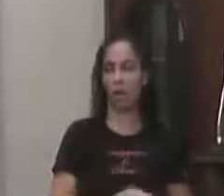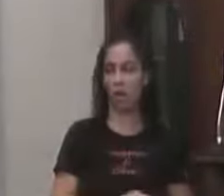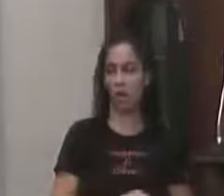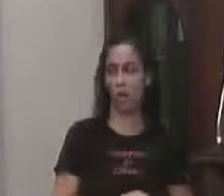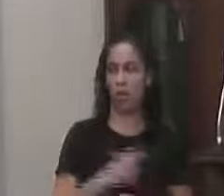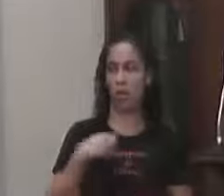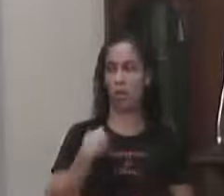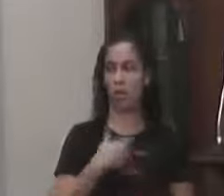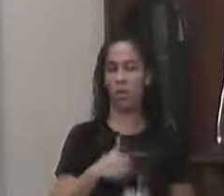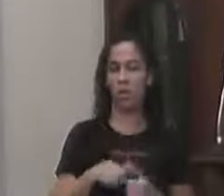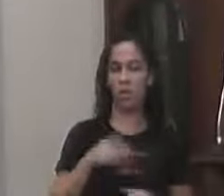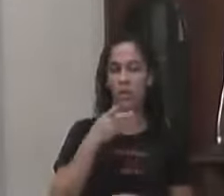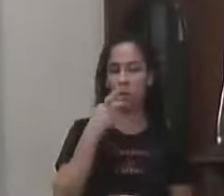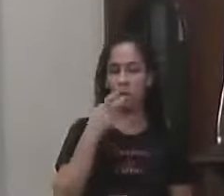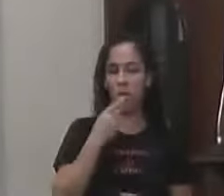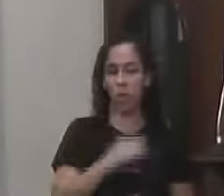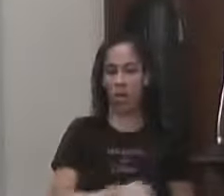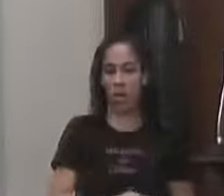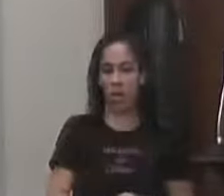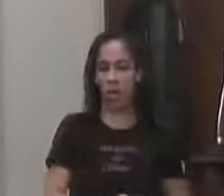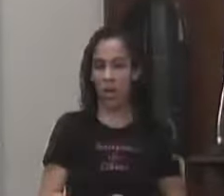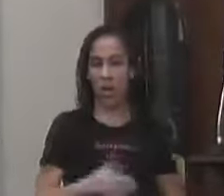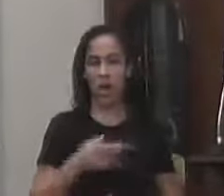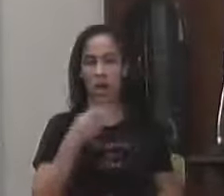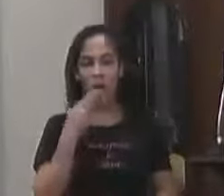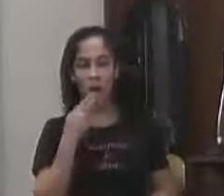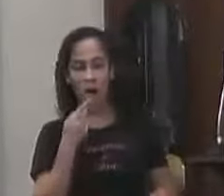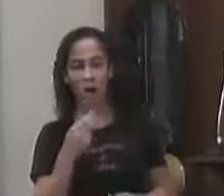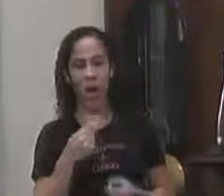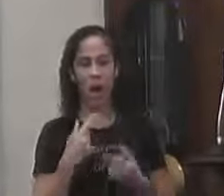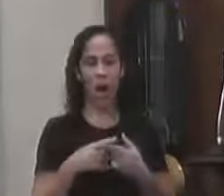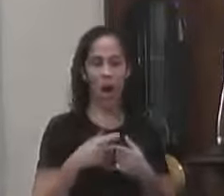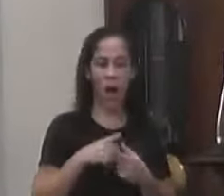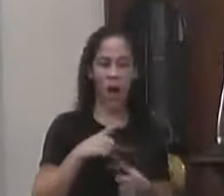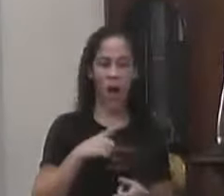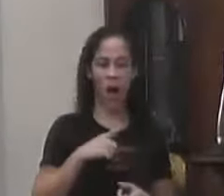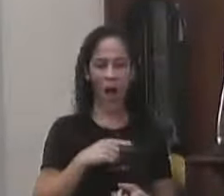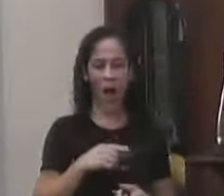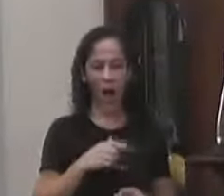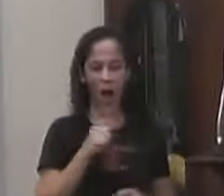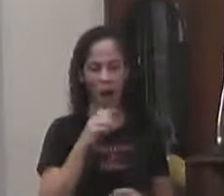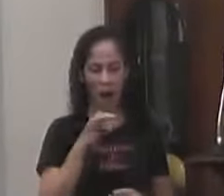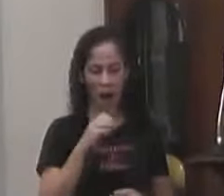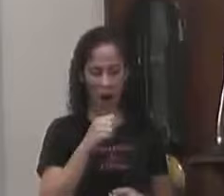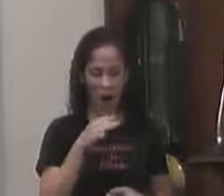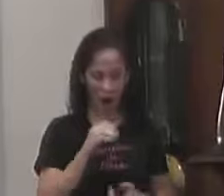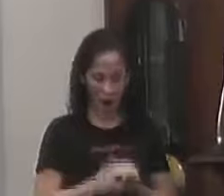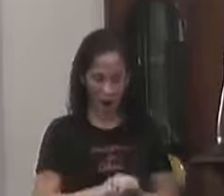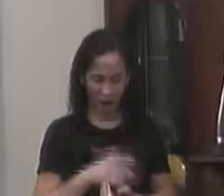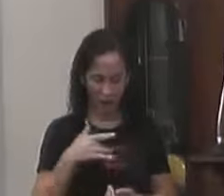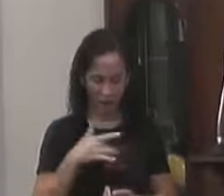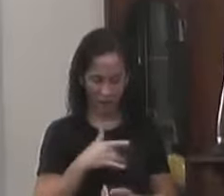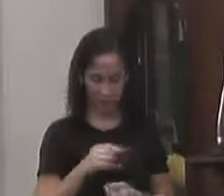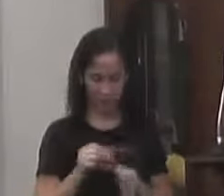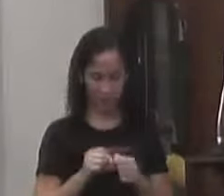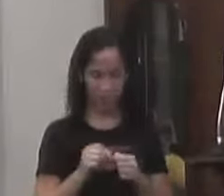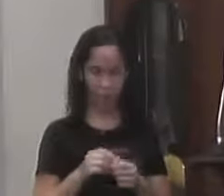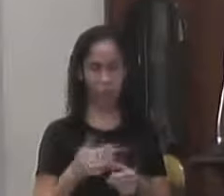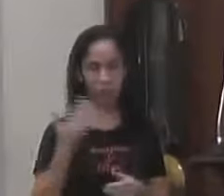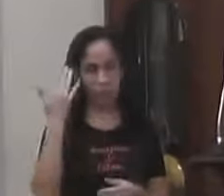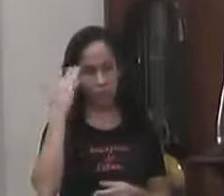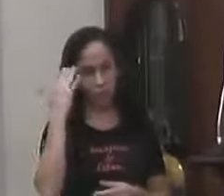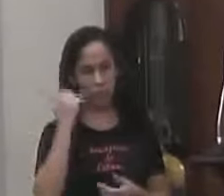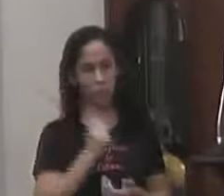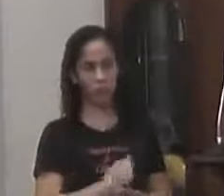Nós estamos Falando do município Onde batemos no peito Por termos A gestão Da saúde Feita Porque entende